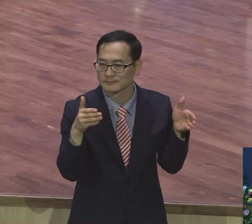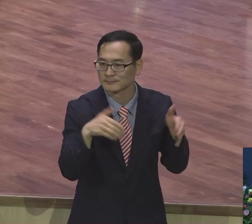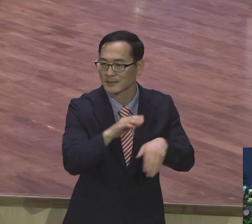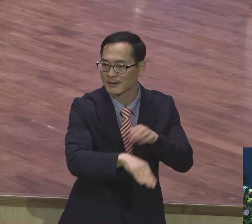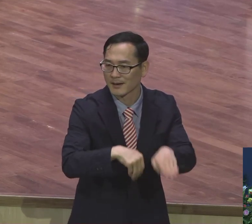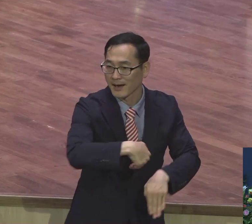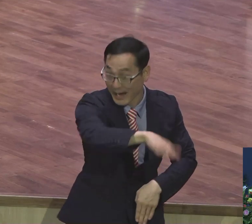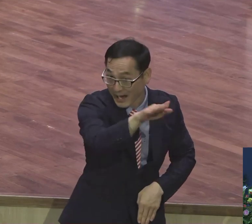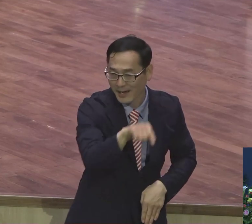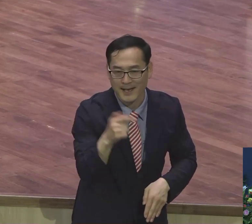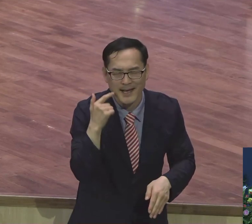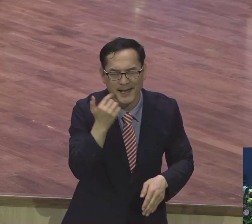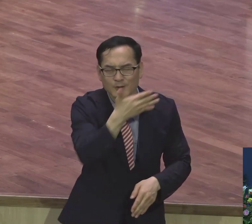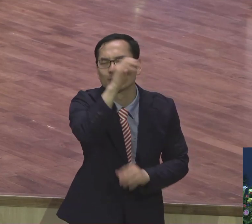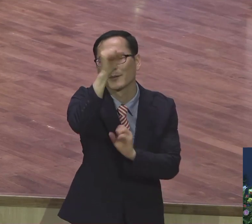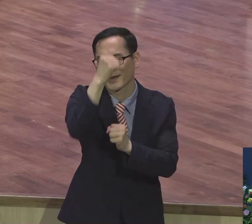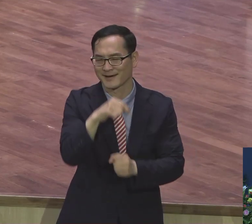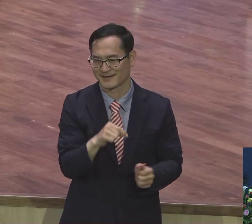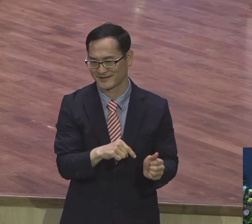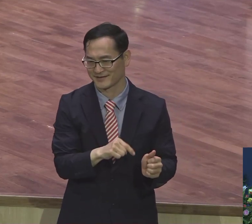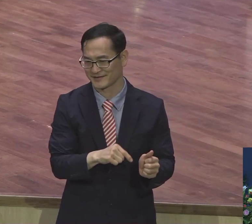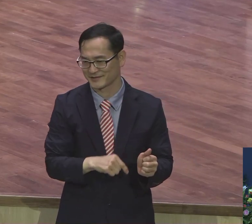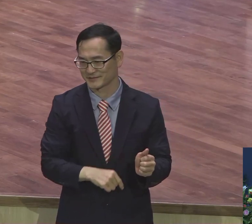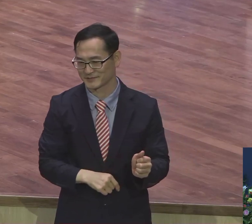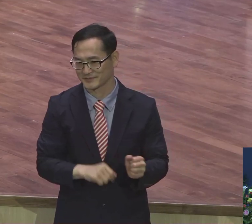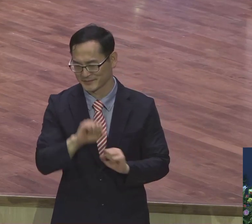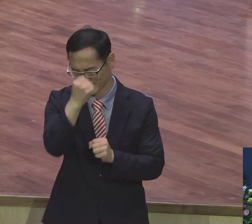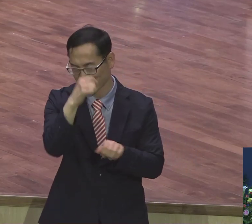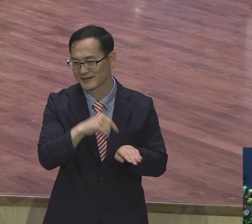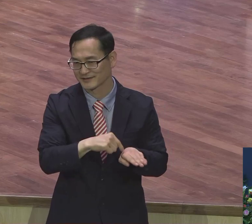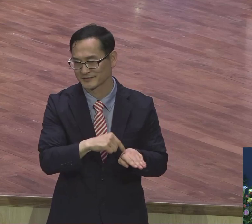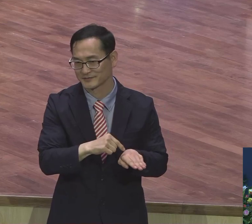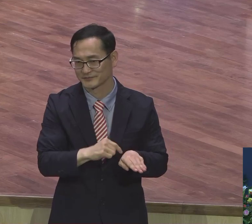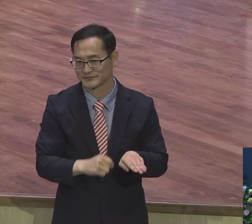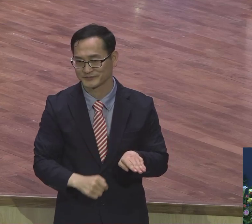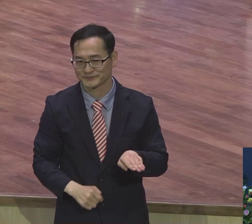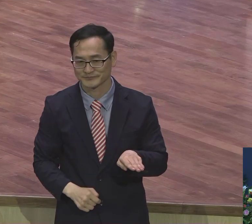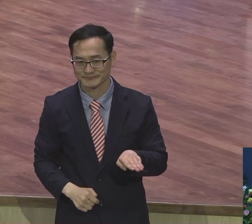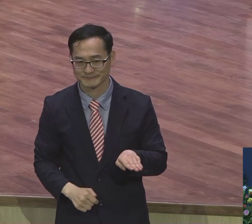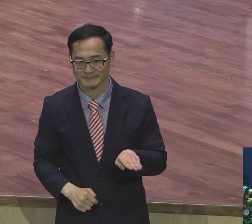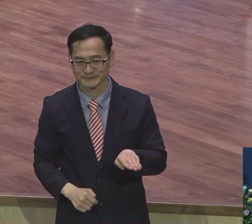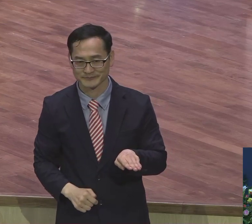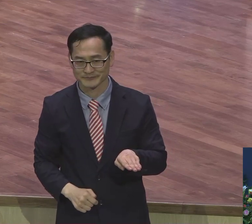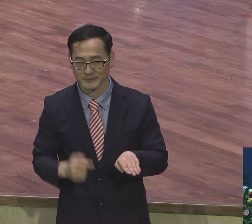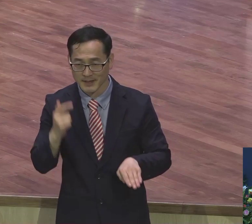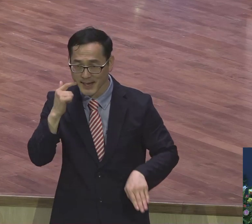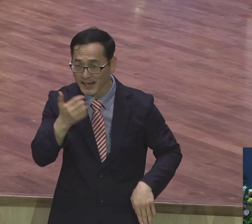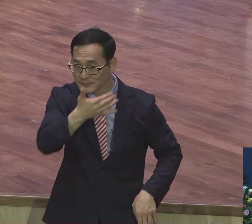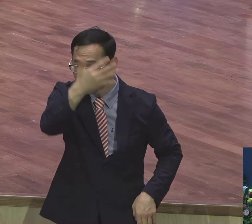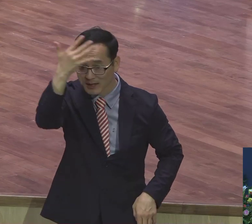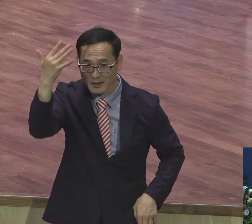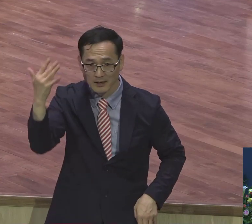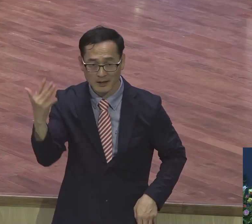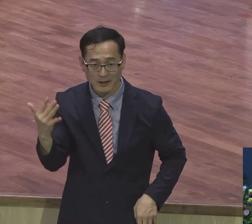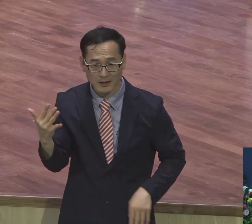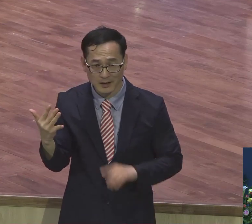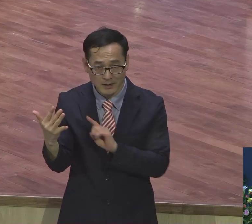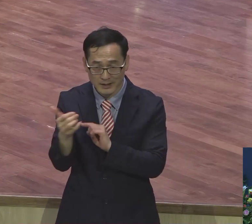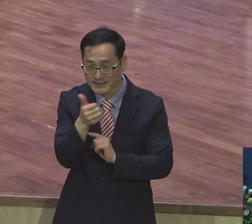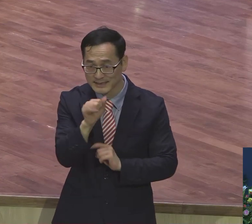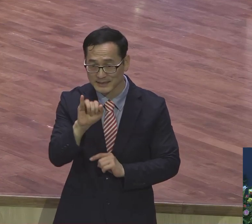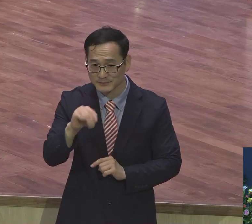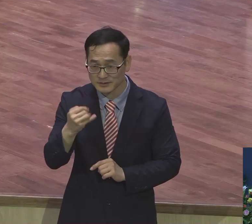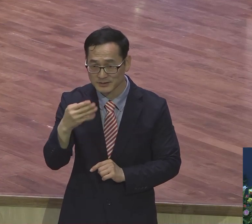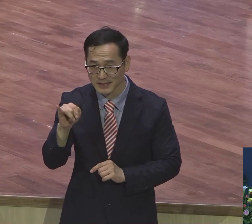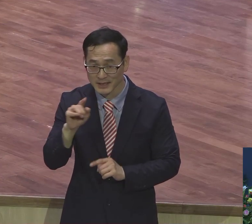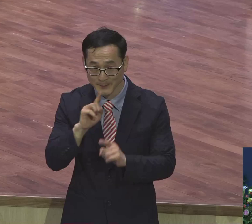아름다운 발걸음이 아름다운 발걸음. 아름다운 삶이에요. 아름다움이 뭐예요. 아름다움. 히브리 말로